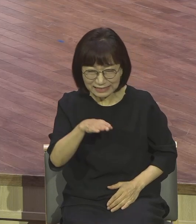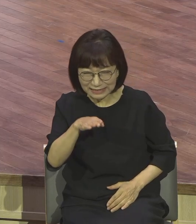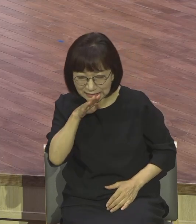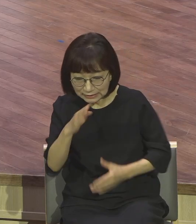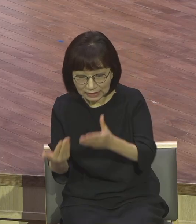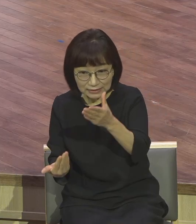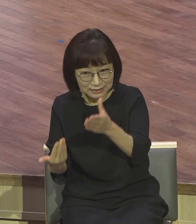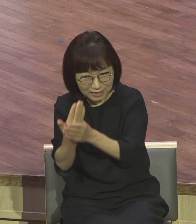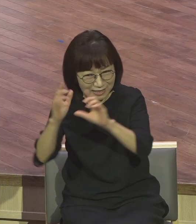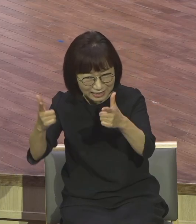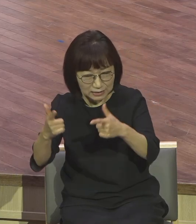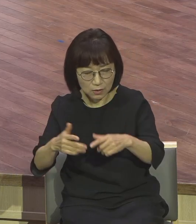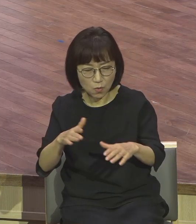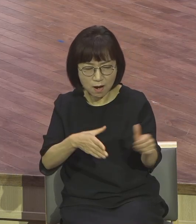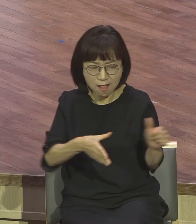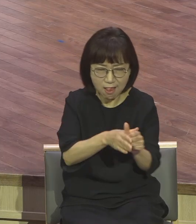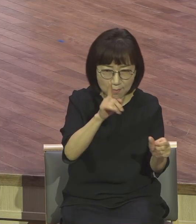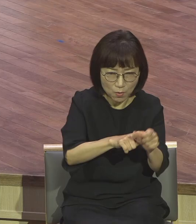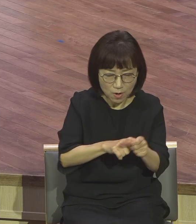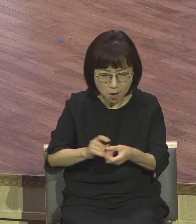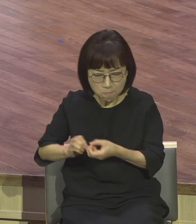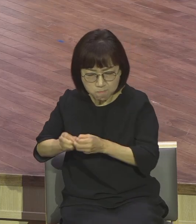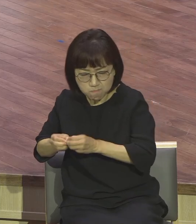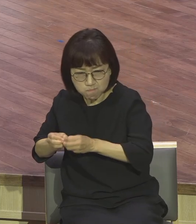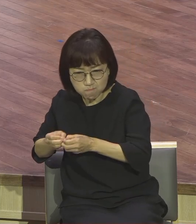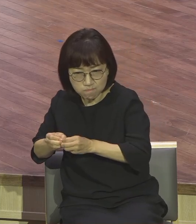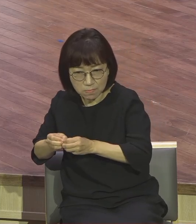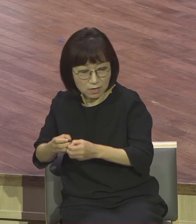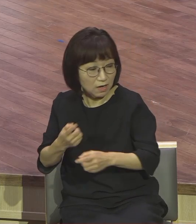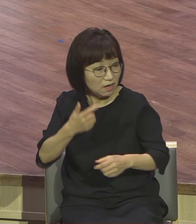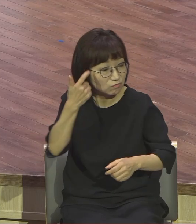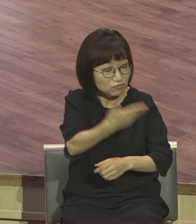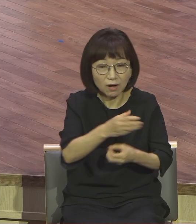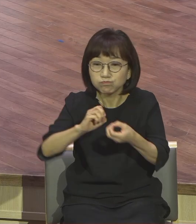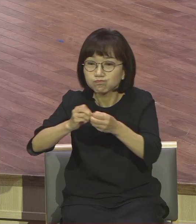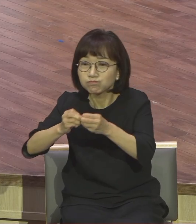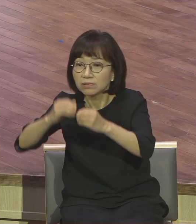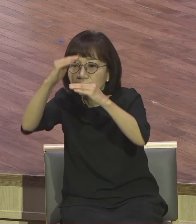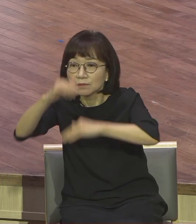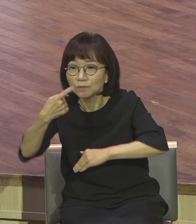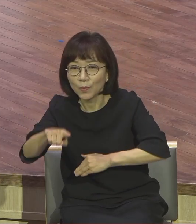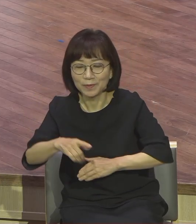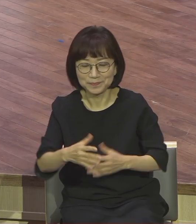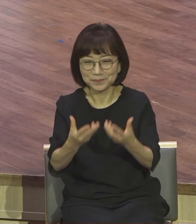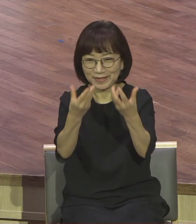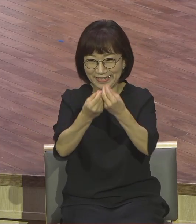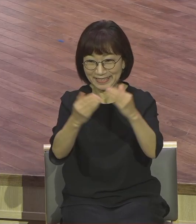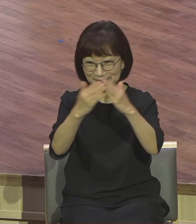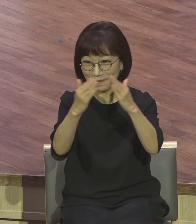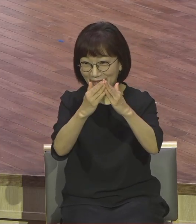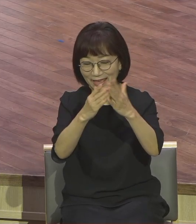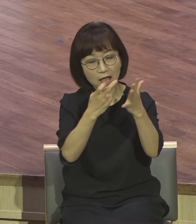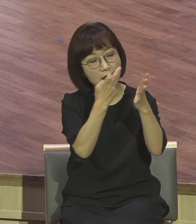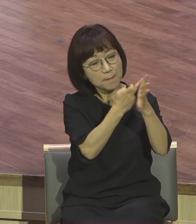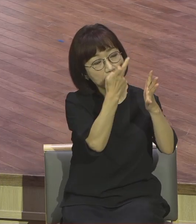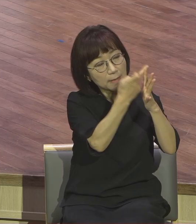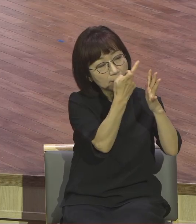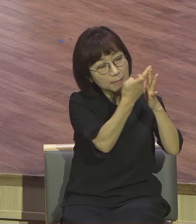만든 내용이에요. 정리를 해보면 한 집에 7형제가 있었는데 맏아들이 장가를